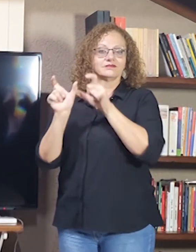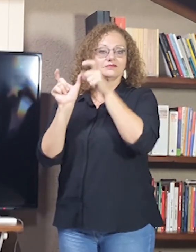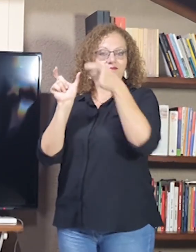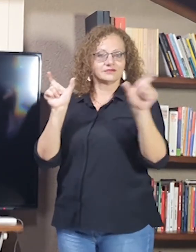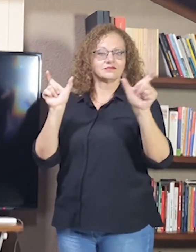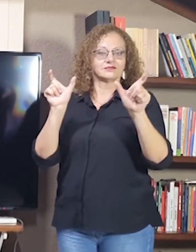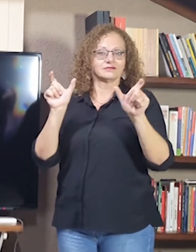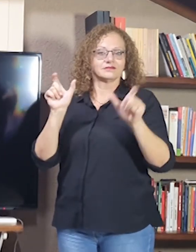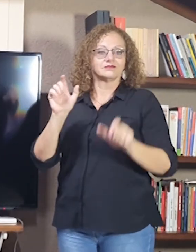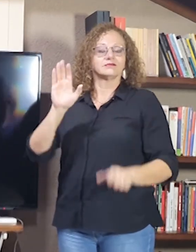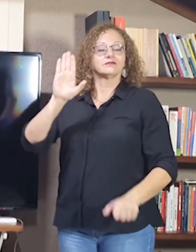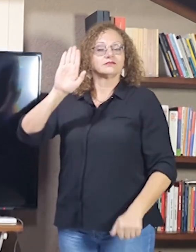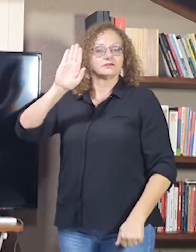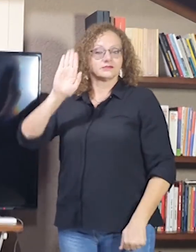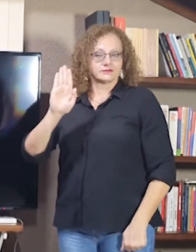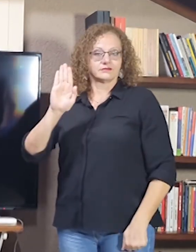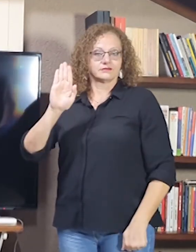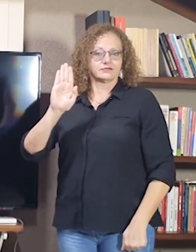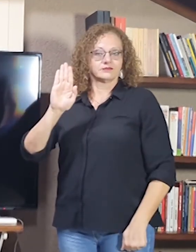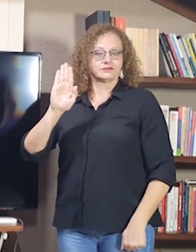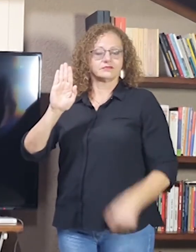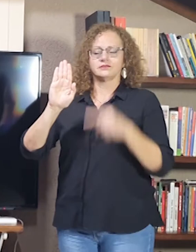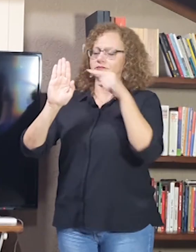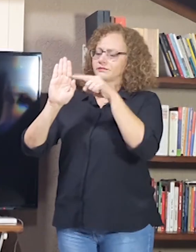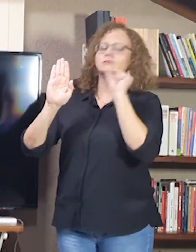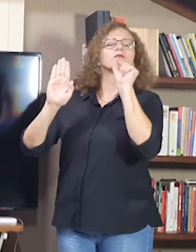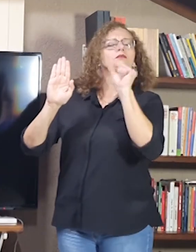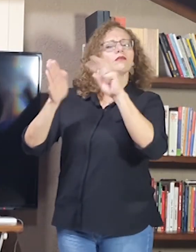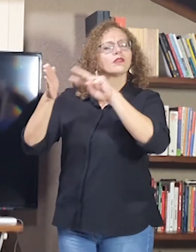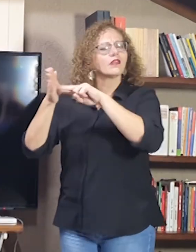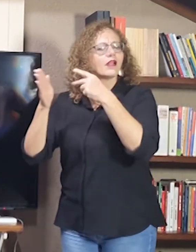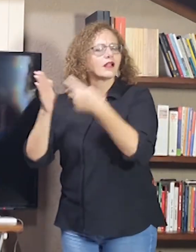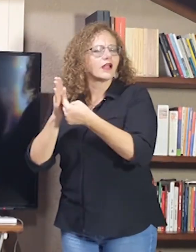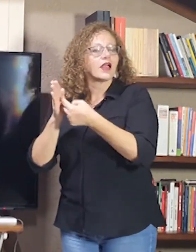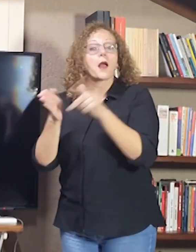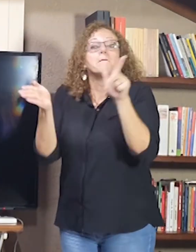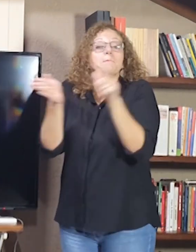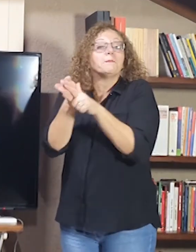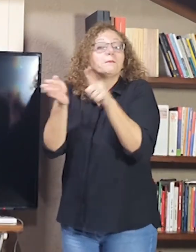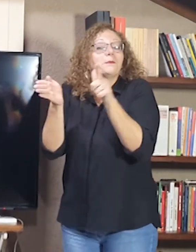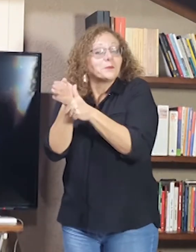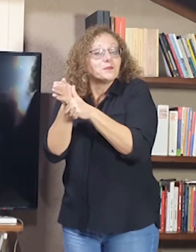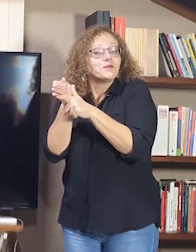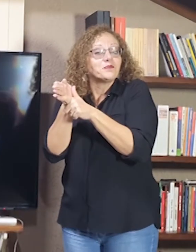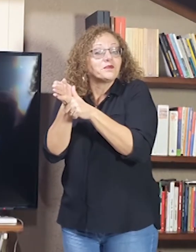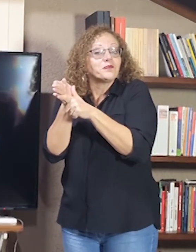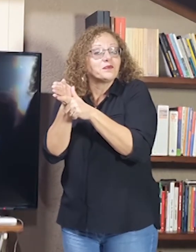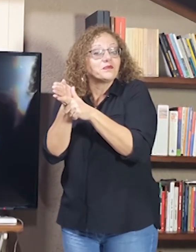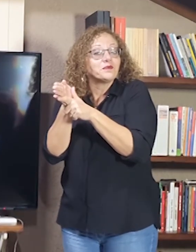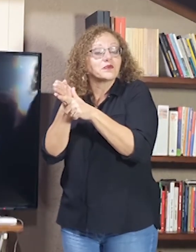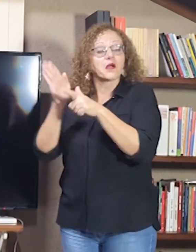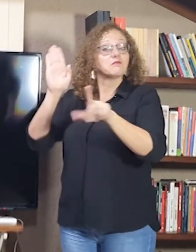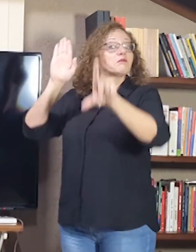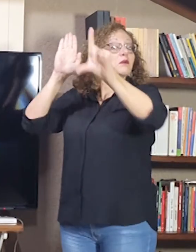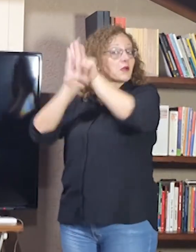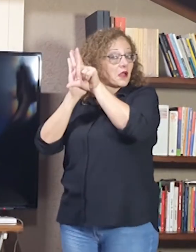Outro morfema ali. Com esta configuração de mão, sinal de papel. Se é